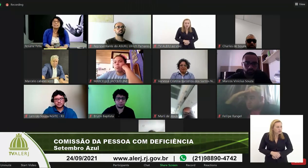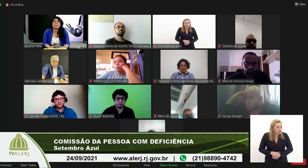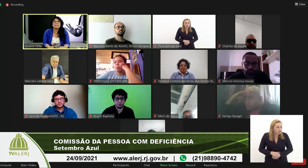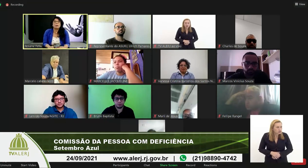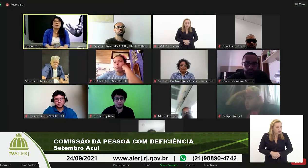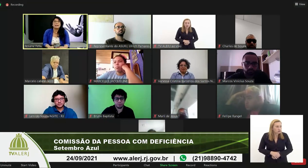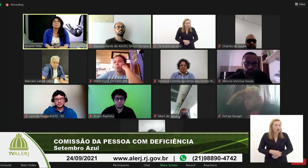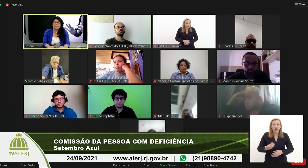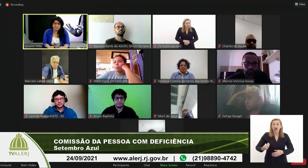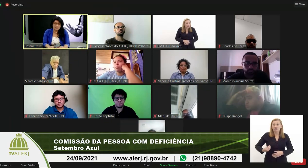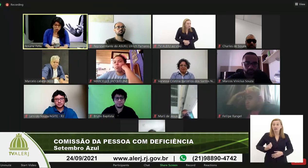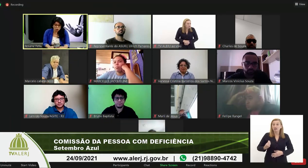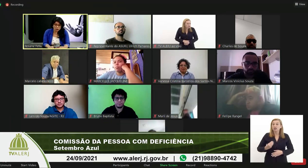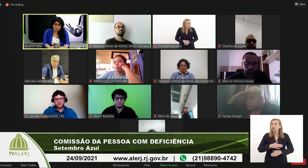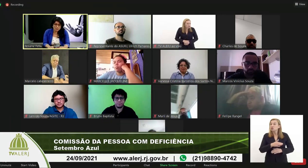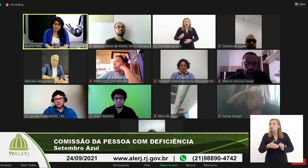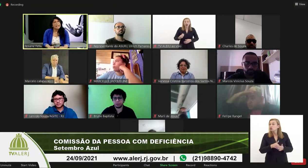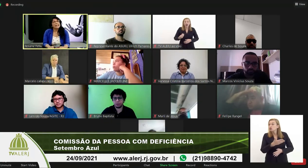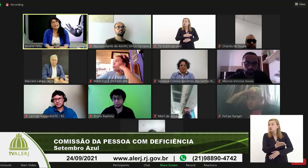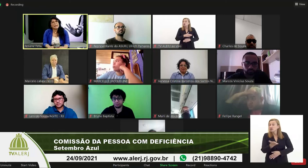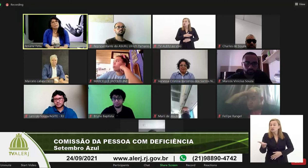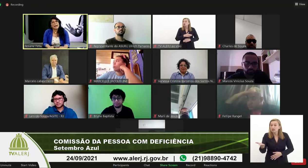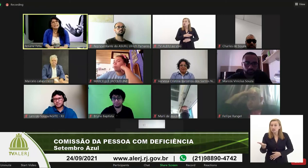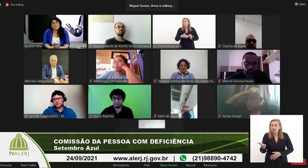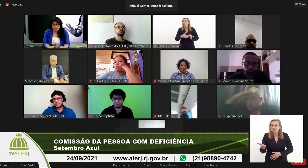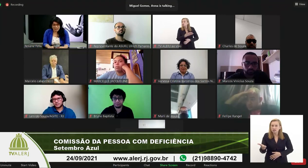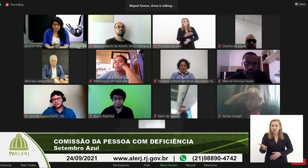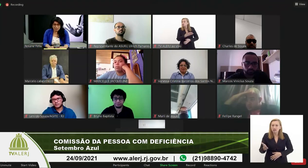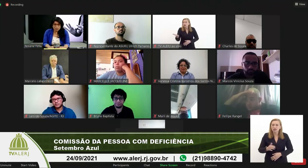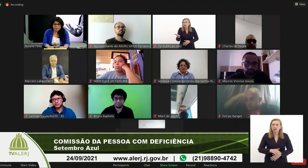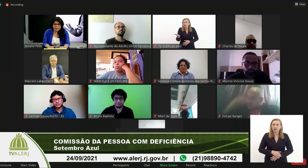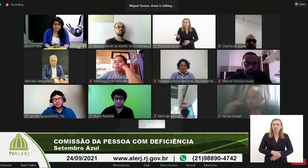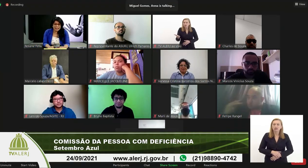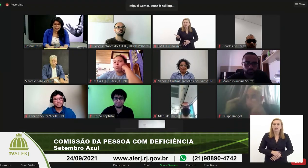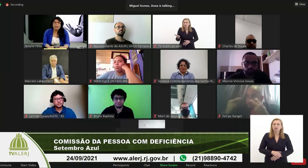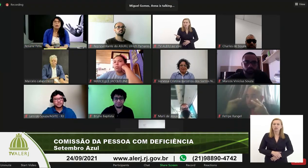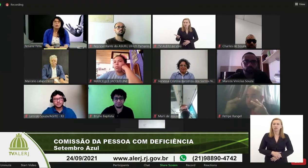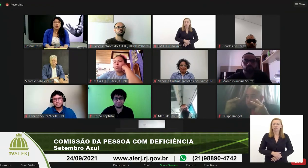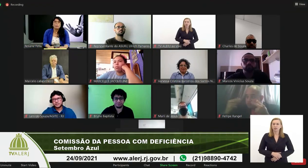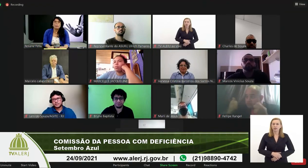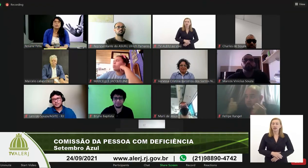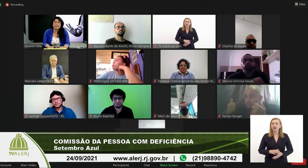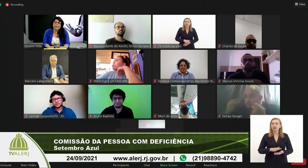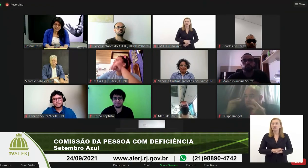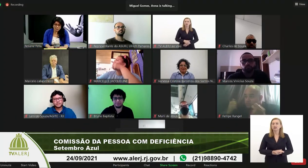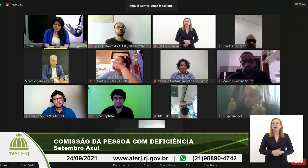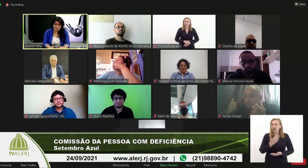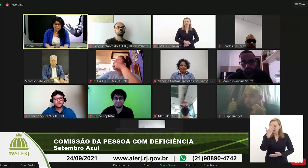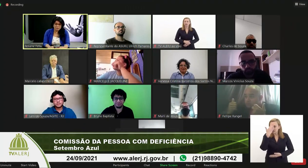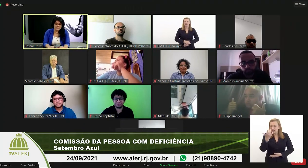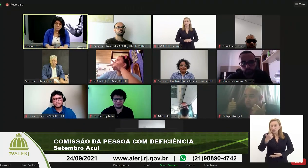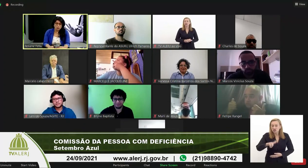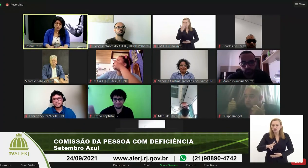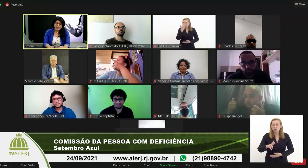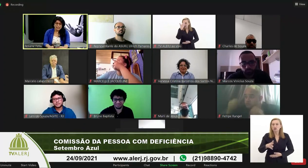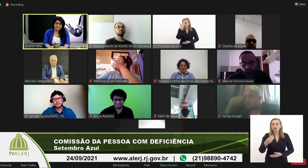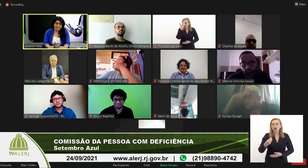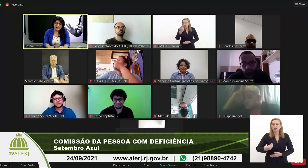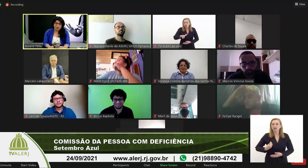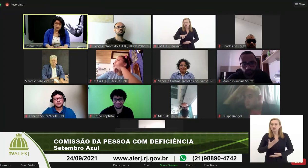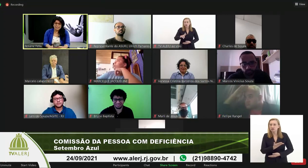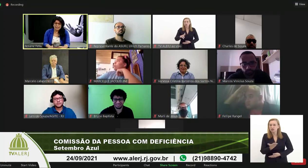eu não tinha essa noção havendo a tratar novamente agradecemos a participação